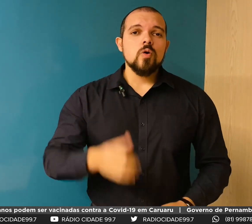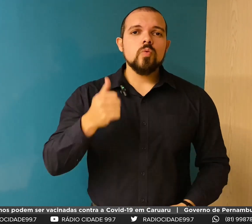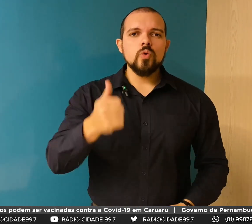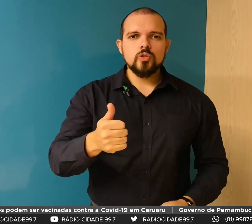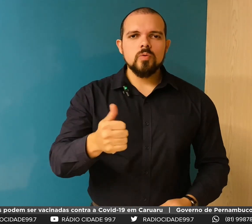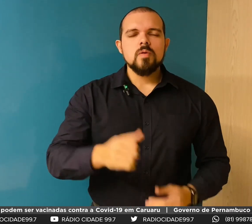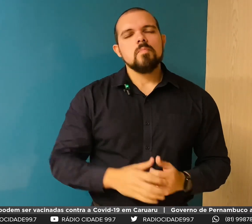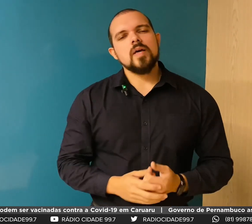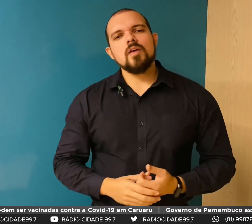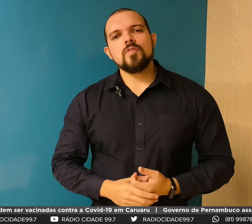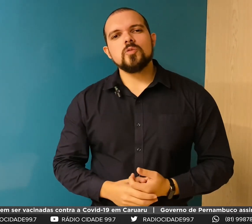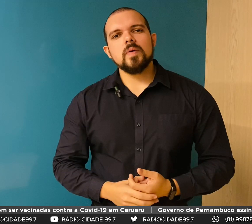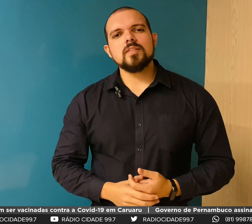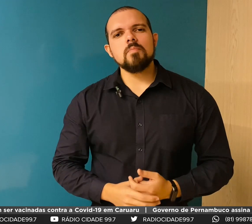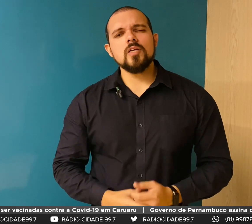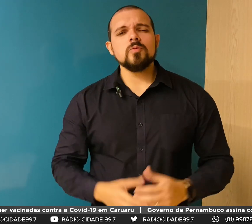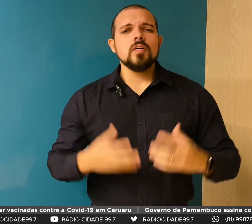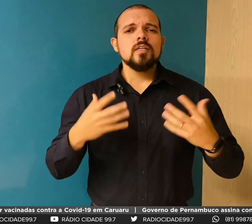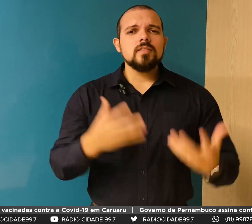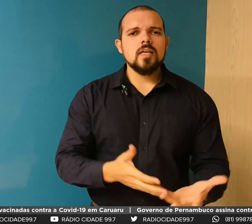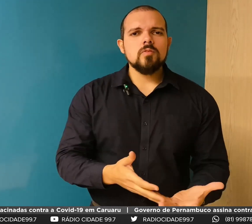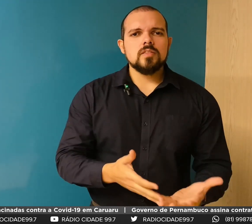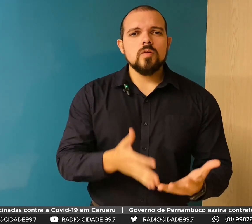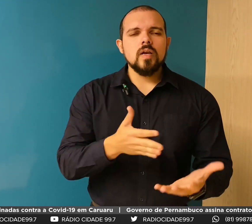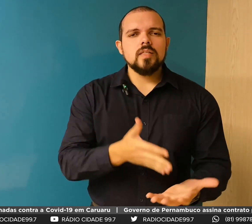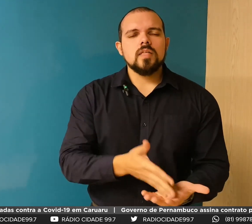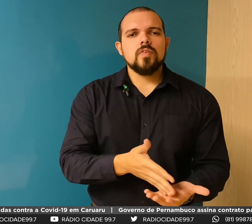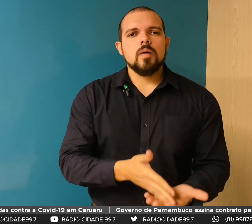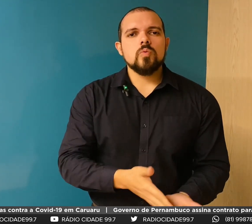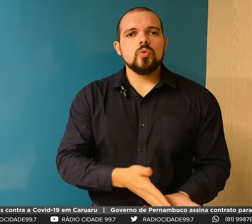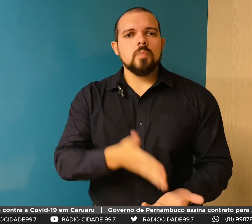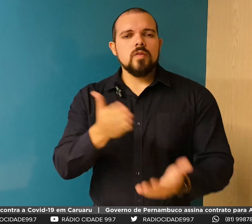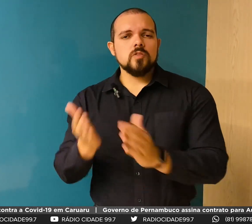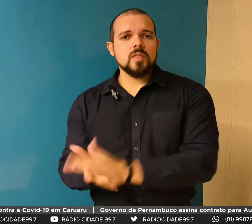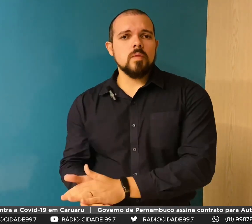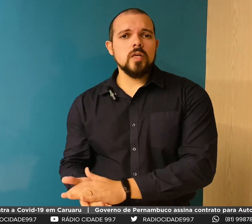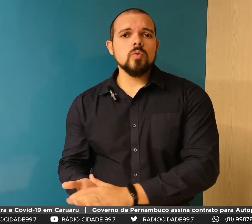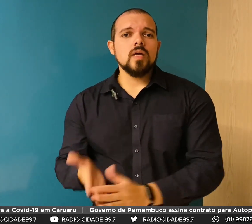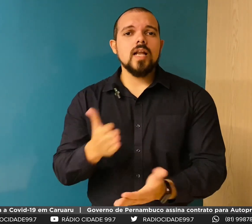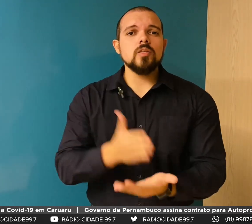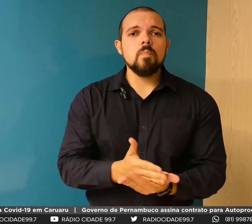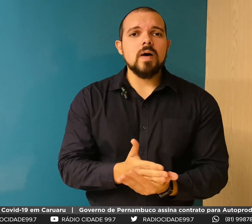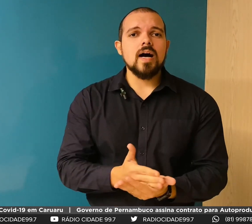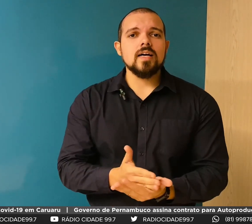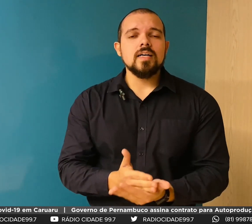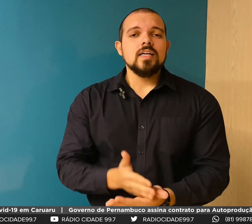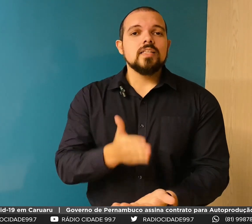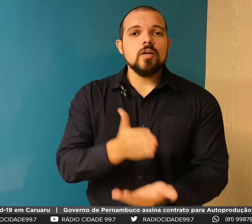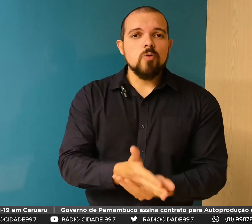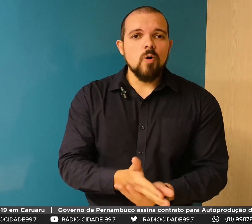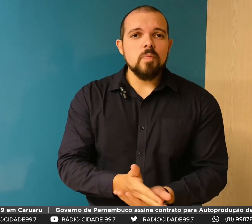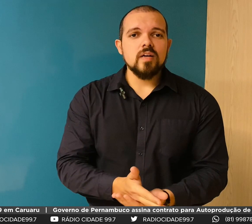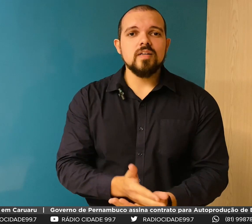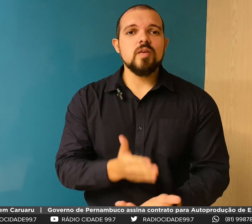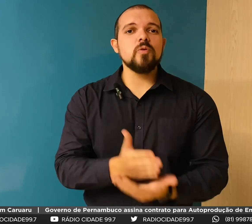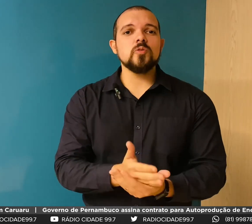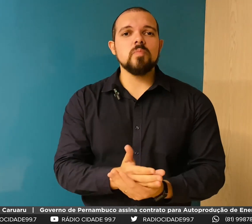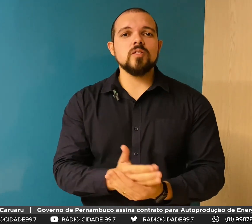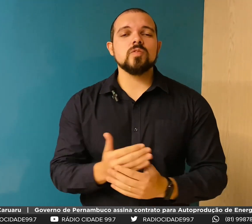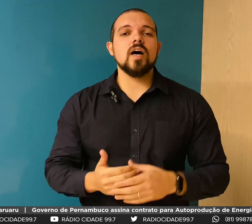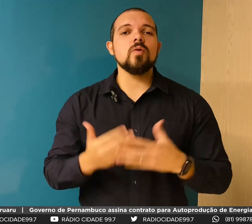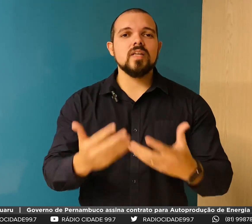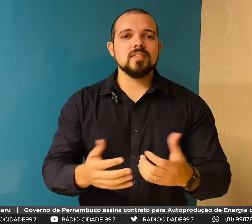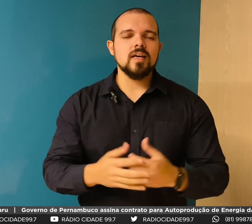Valor, custo, benefício percebido. Se o cliente identificar o meu custo, benefício percebido, ele não paga, nem compra